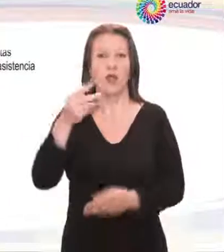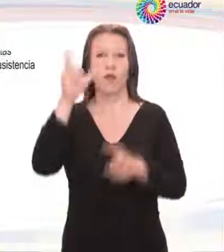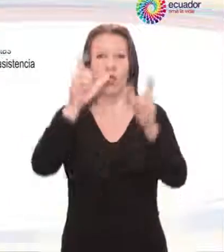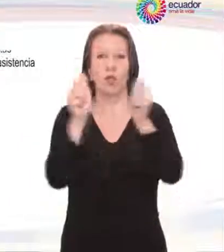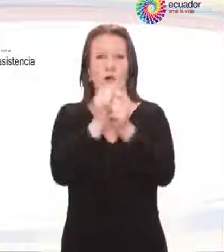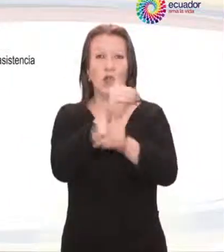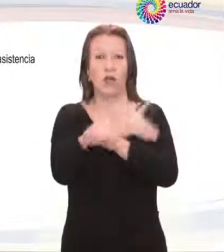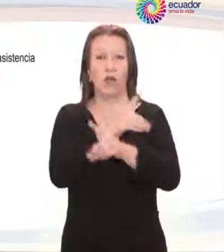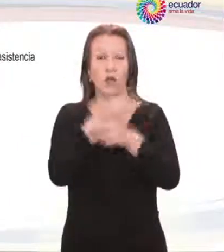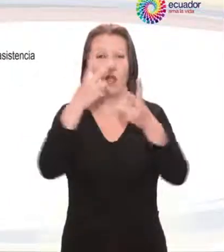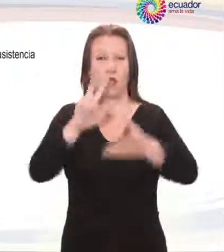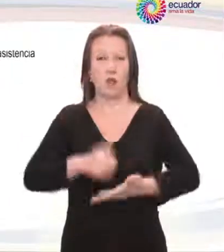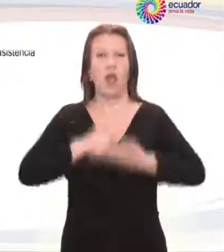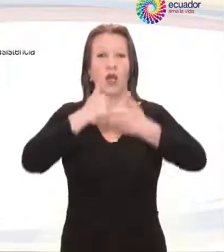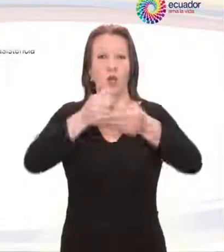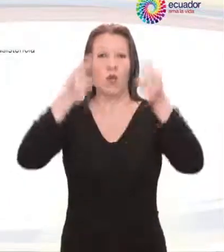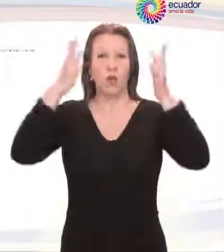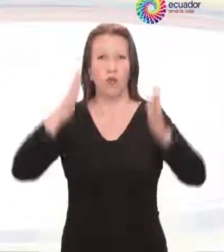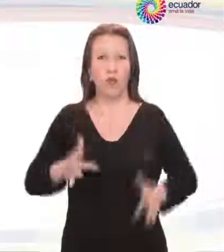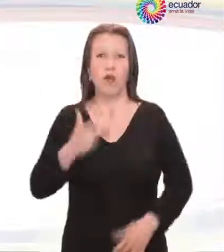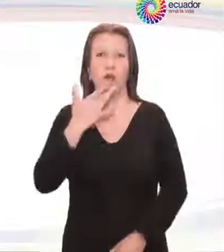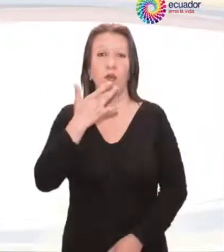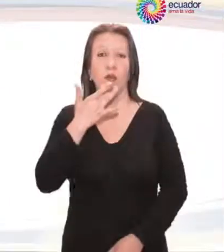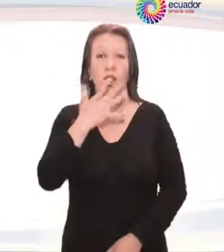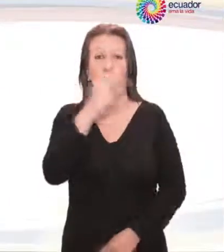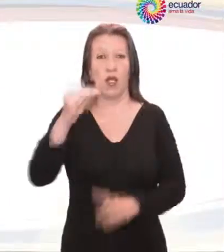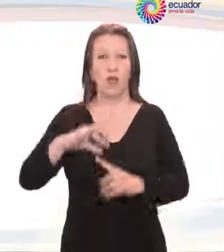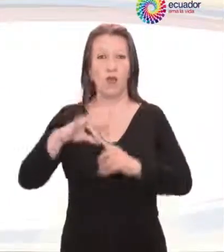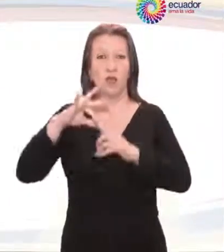recibirán asistencia humanitaria preferente y especializada.